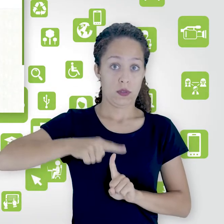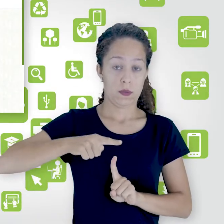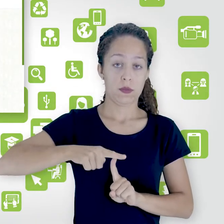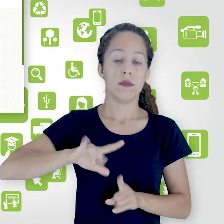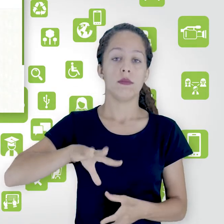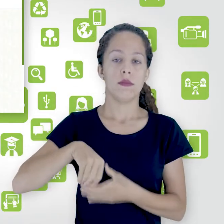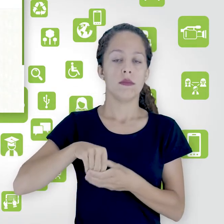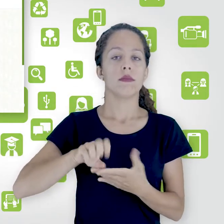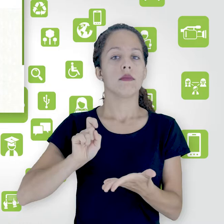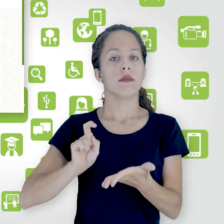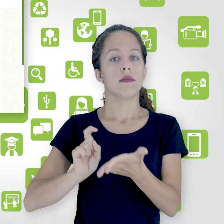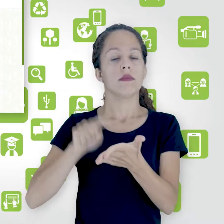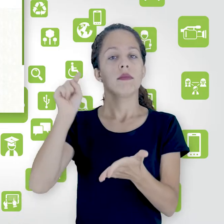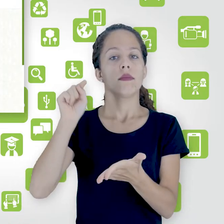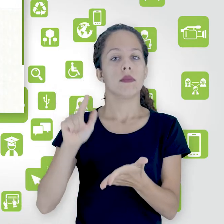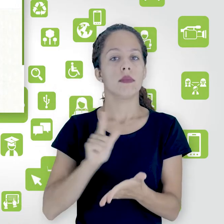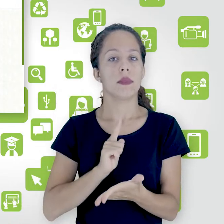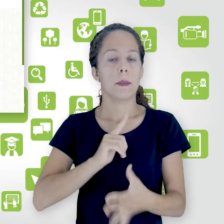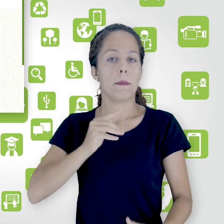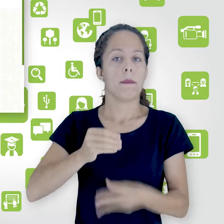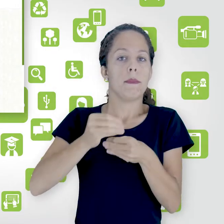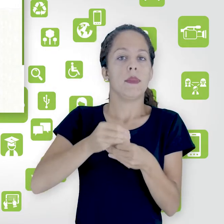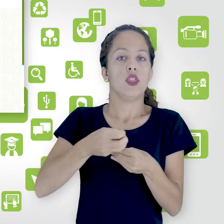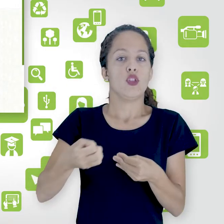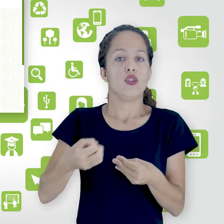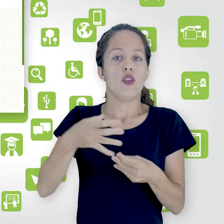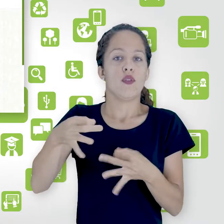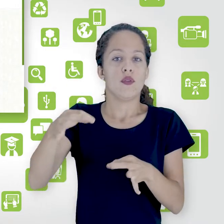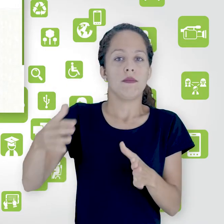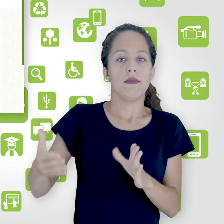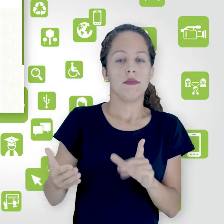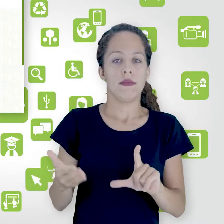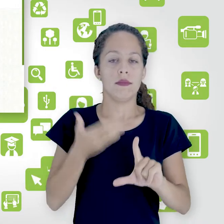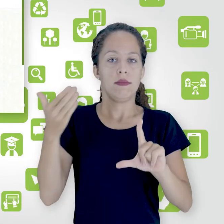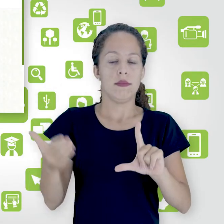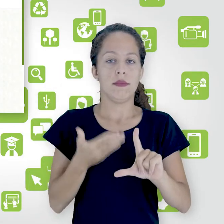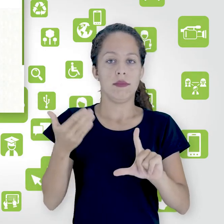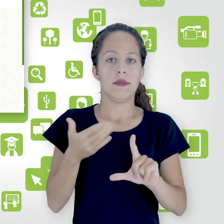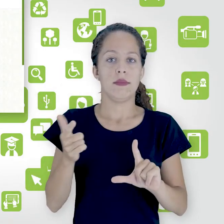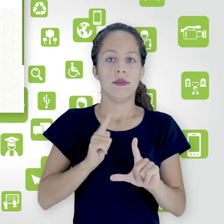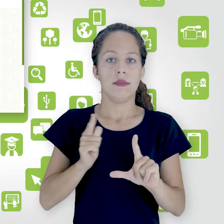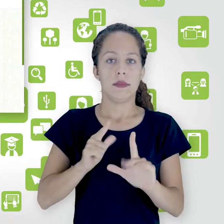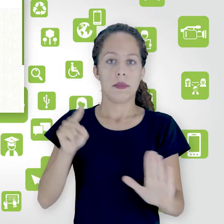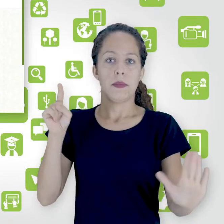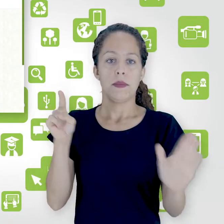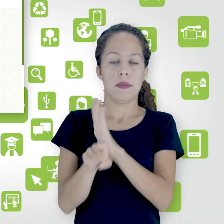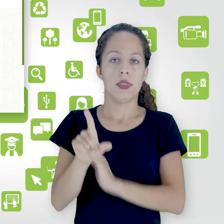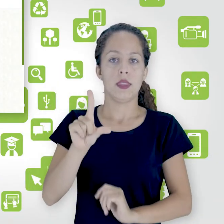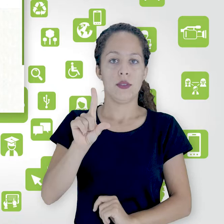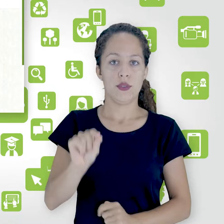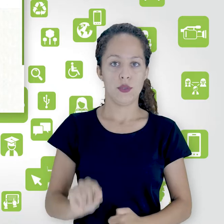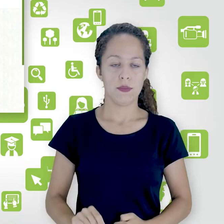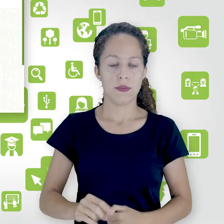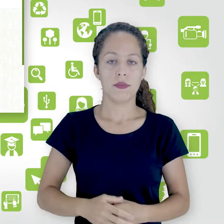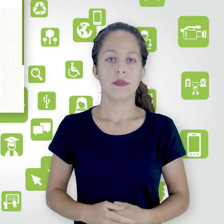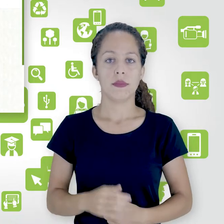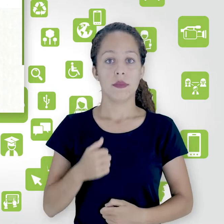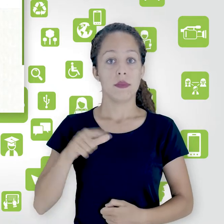é clicando nesse botão adicionar novas páginas após questões selecionadas. Então eu vou selecionar a